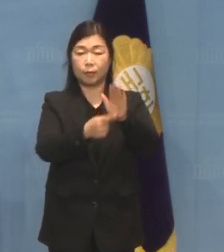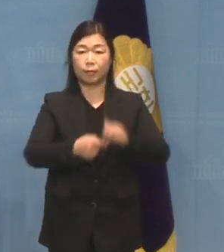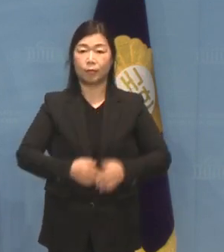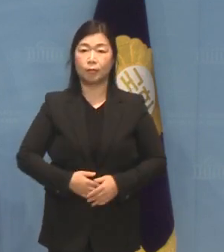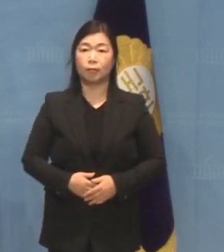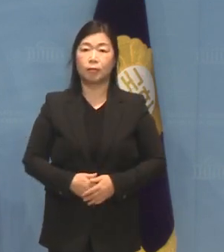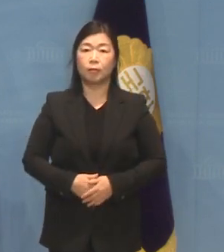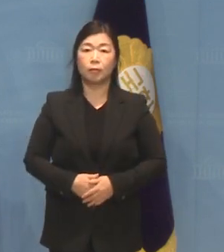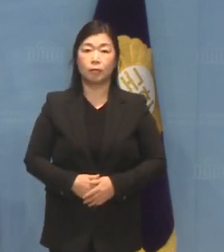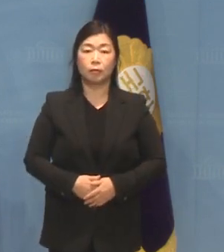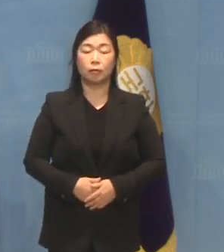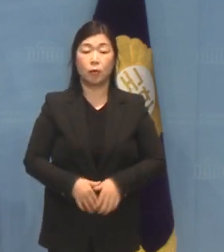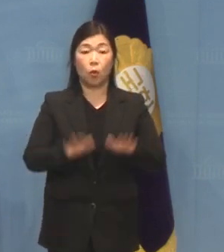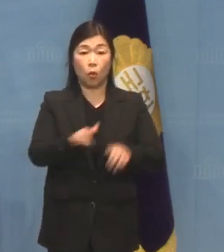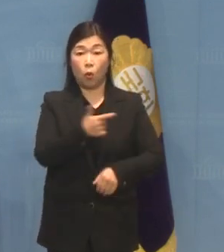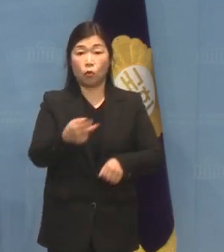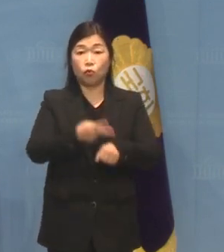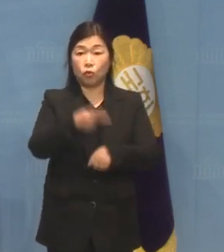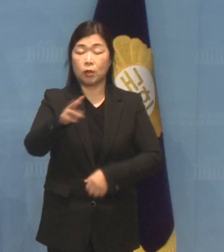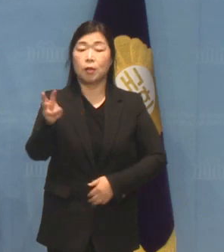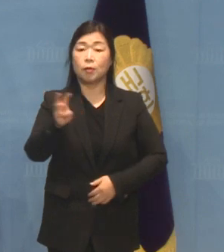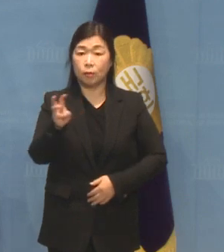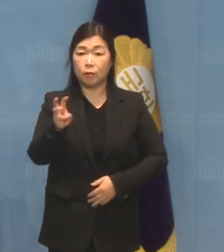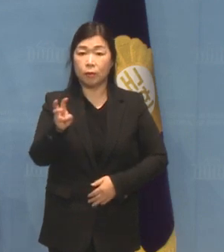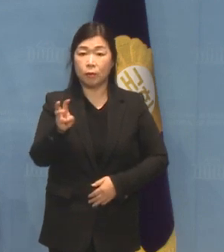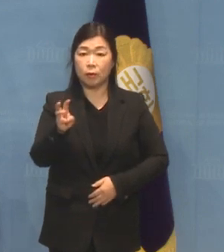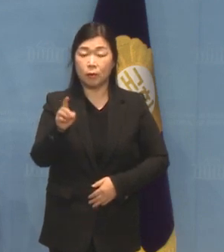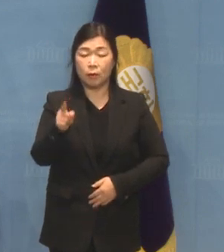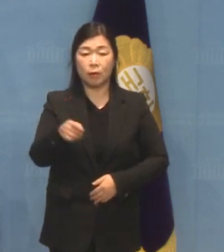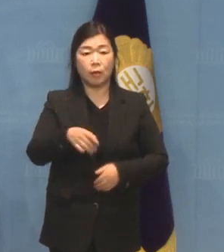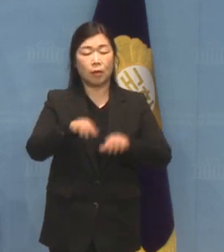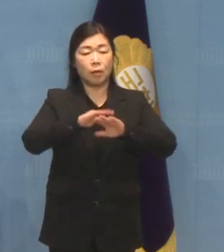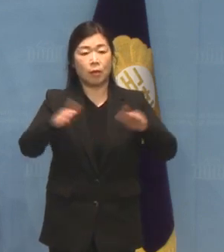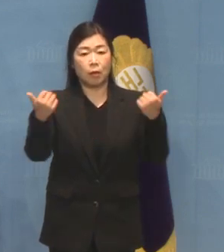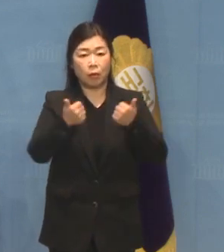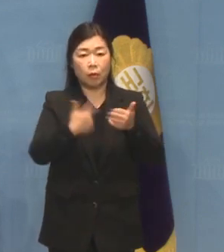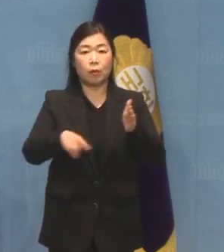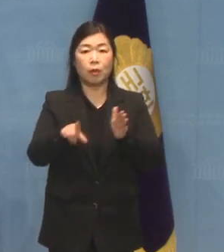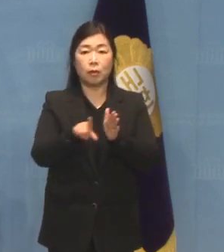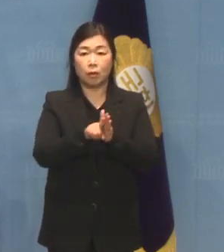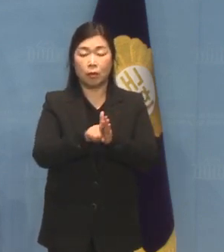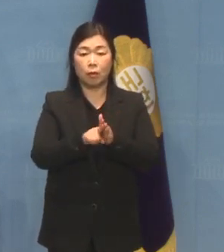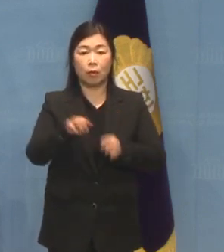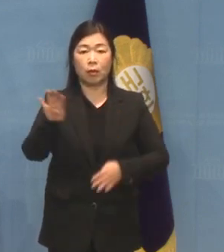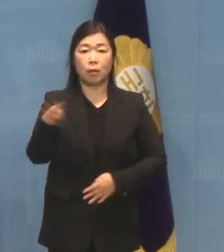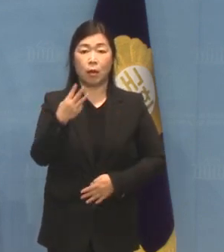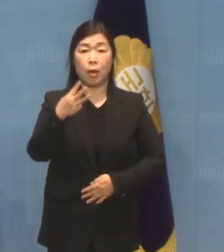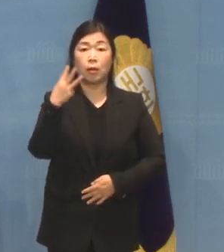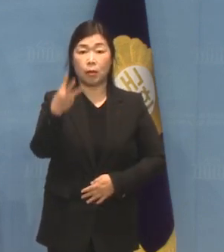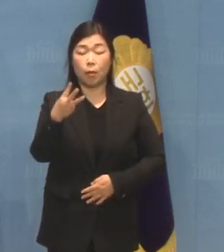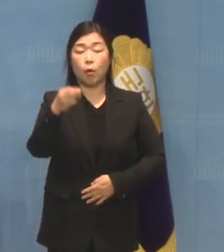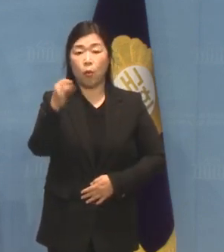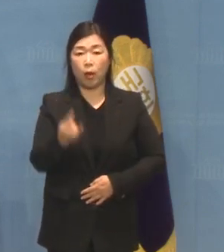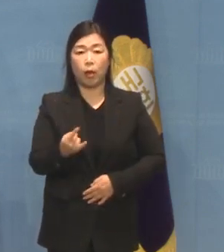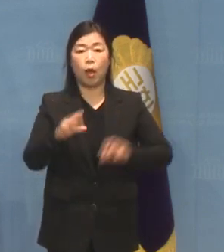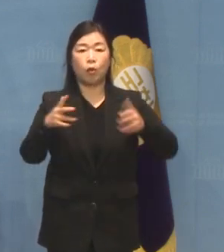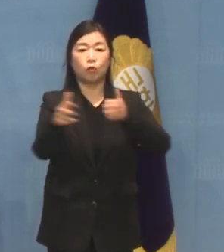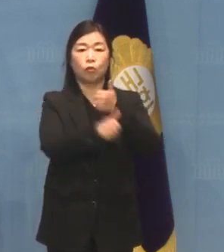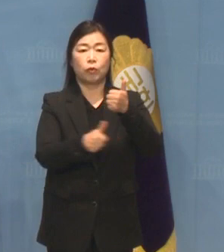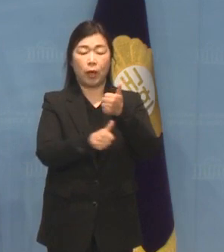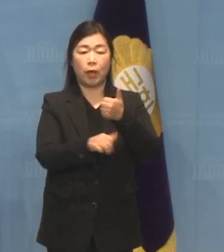오늘 오후 2시 30분 안건처리를 위한 제403회 국회 임시의